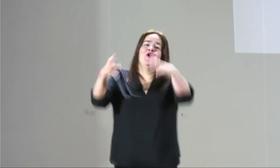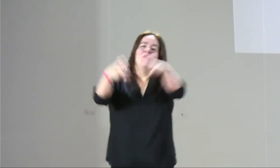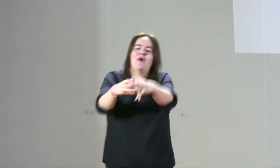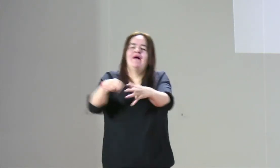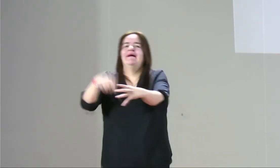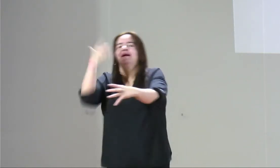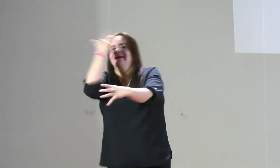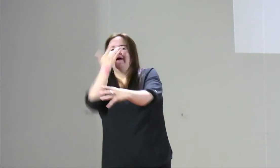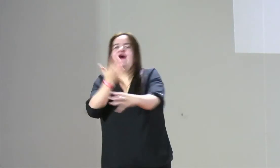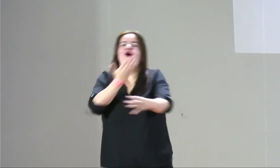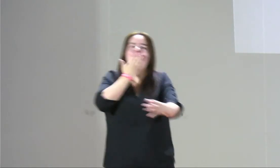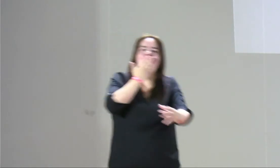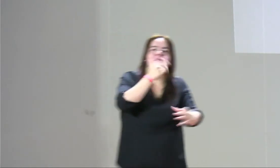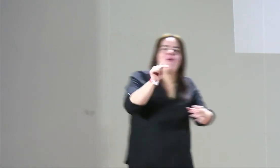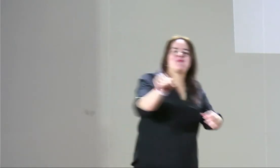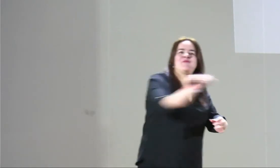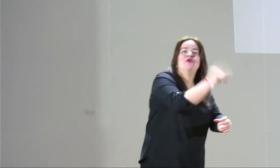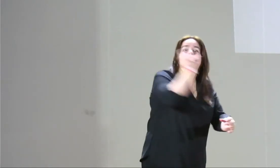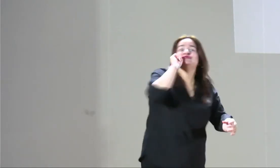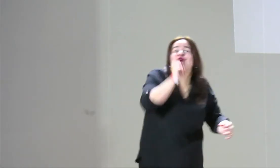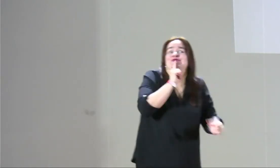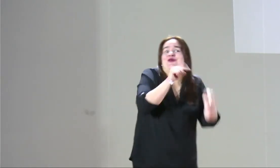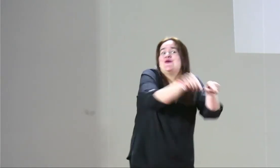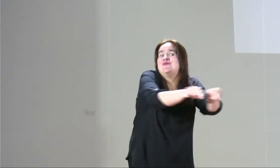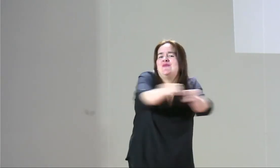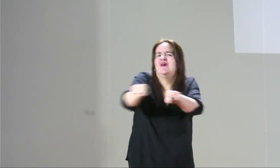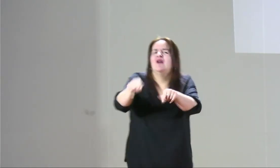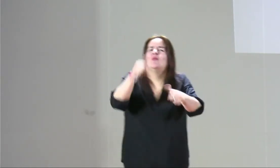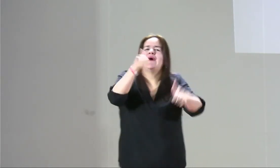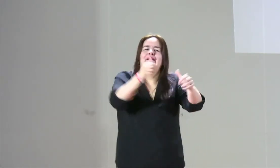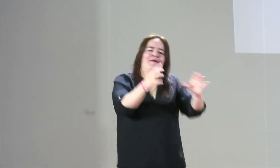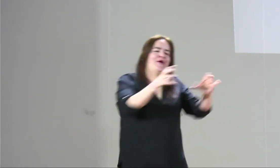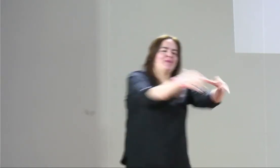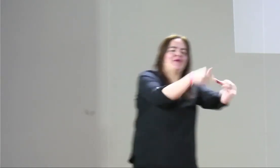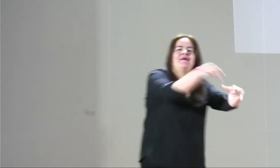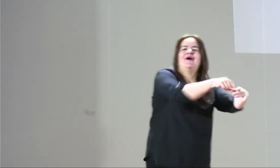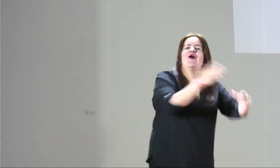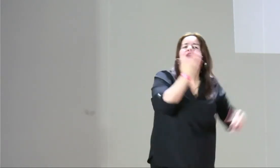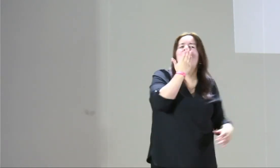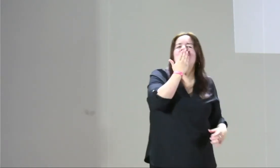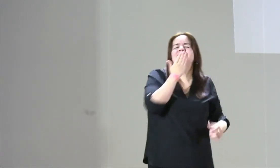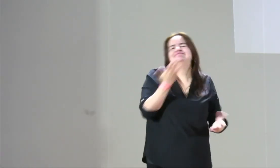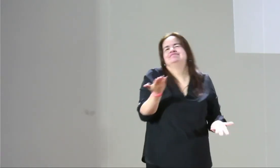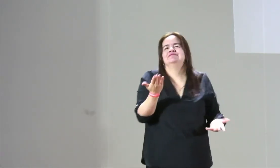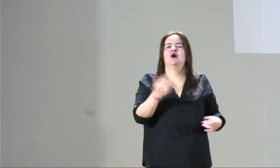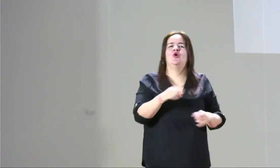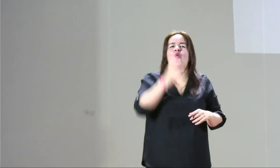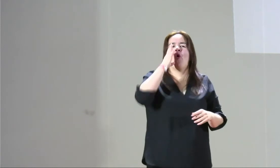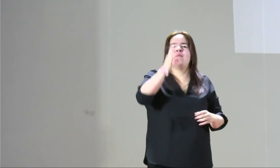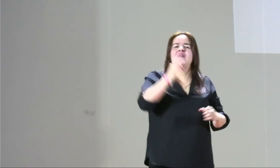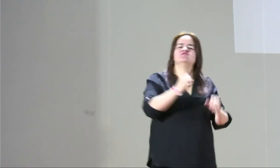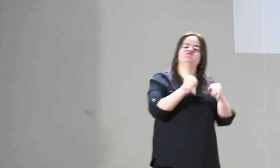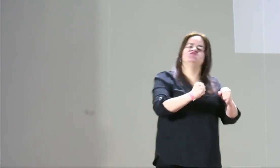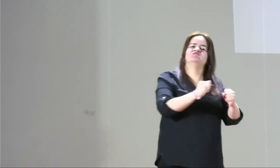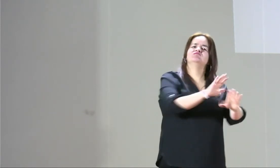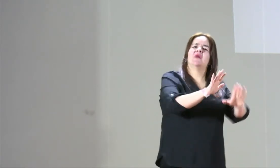género. Entonces, no es solamente con las mujeres sordas, también están las mujeres afrocolombianas, están las mujeres que hacen parte de una comunidad